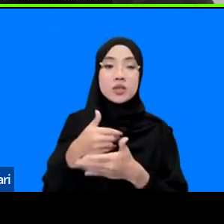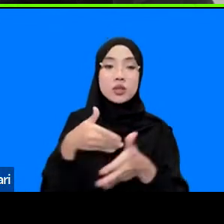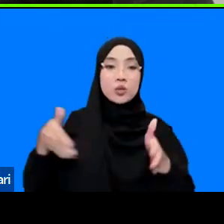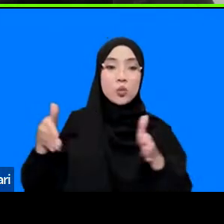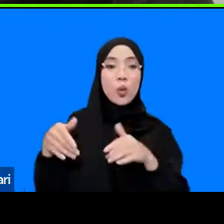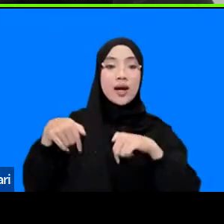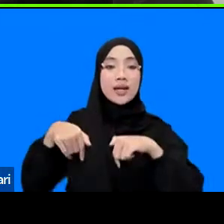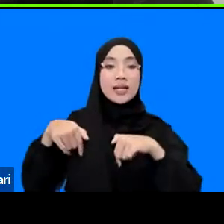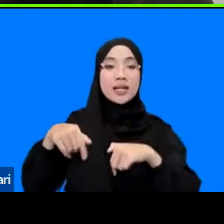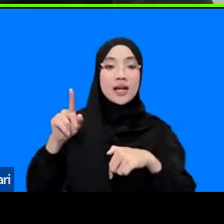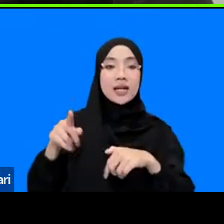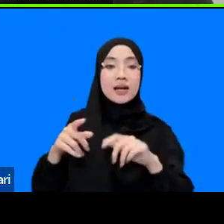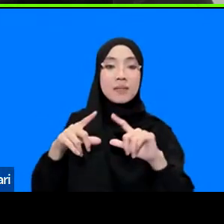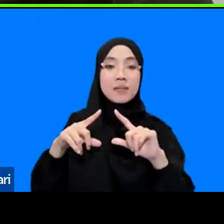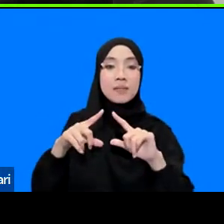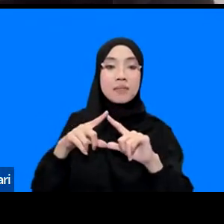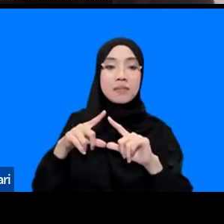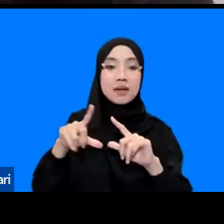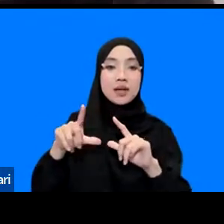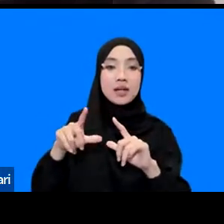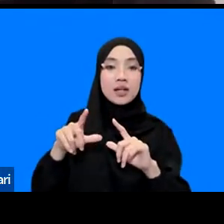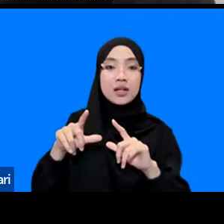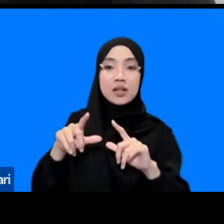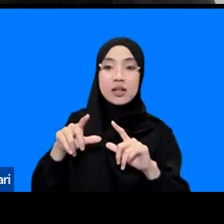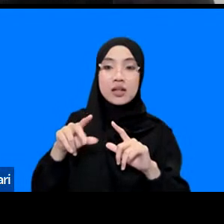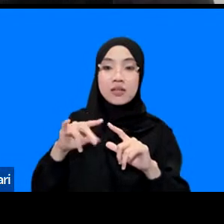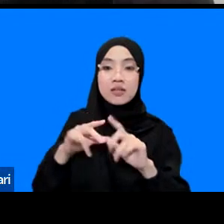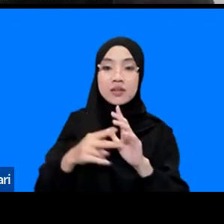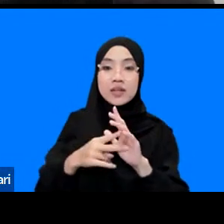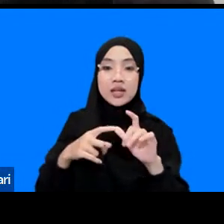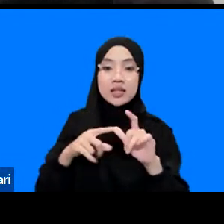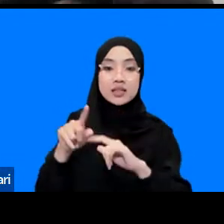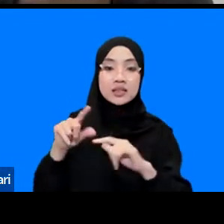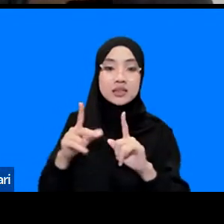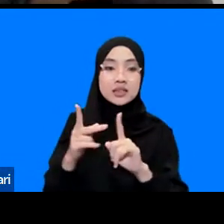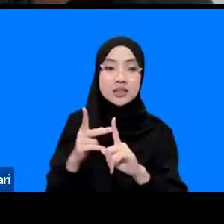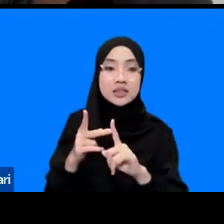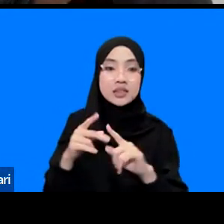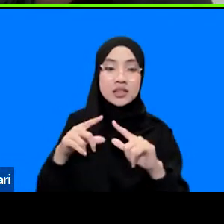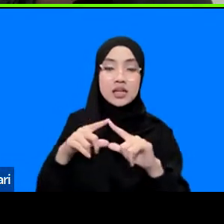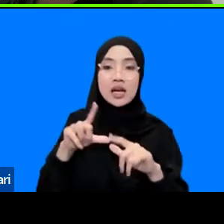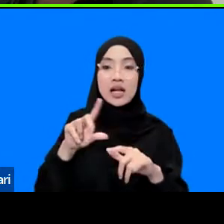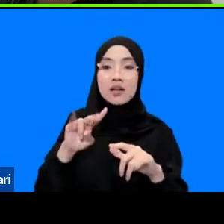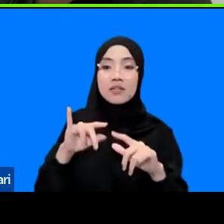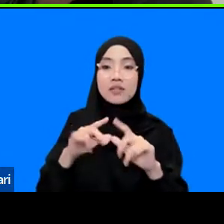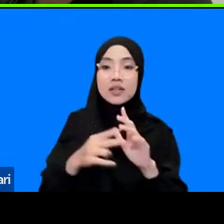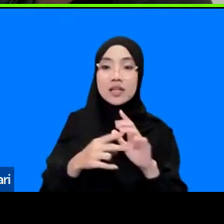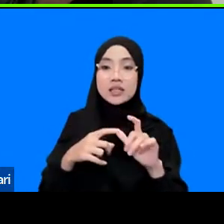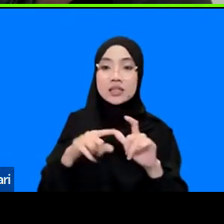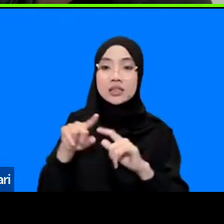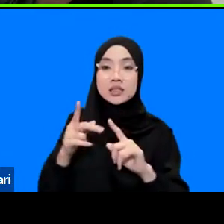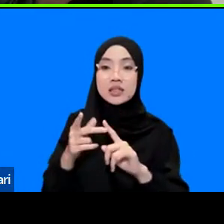ada mas Alvi Mas Mas Alvi boleh open mic nggak